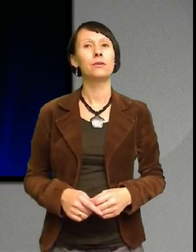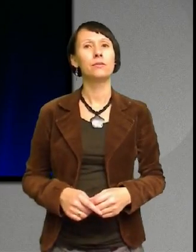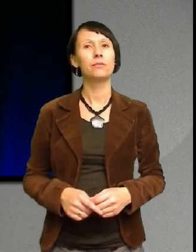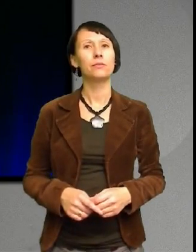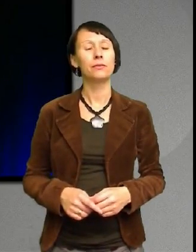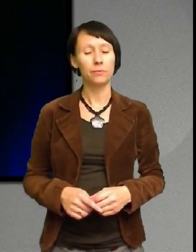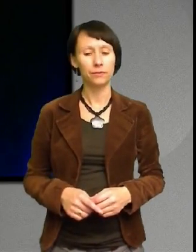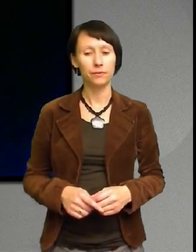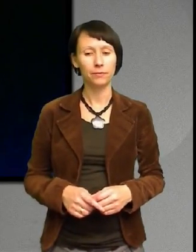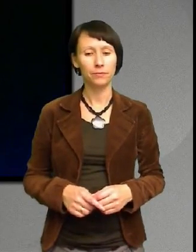Nu har det precis varit helg.